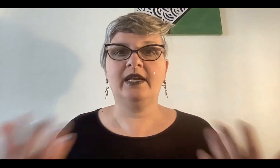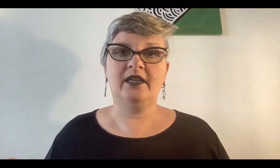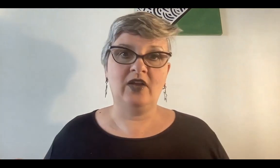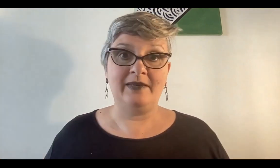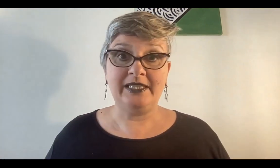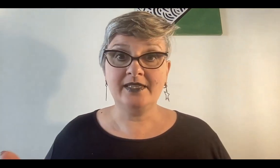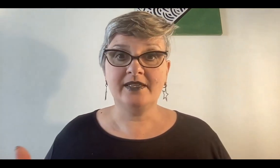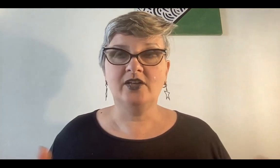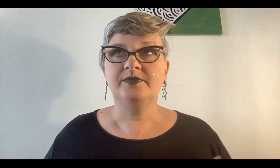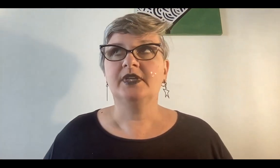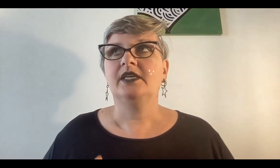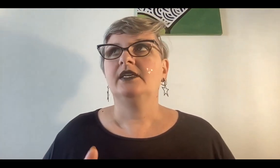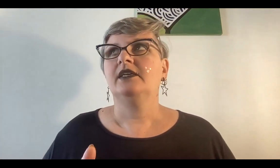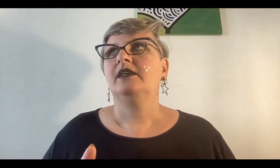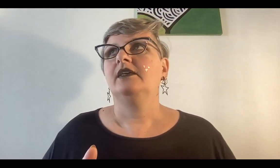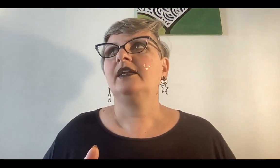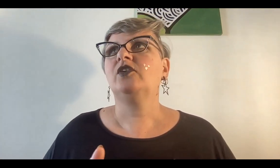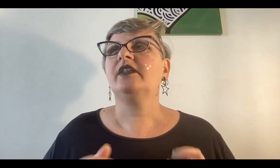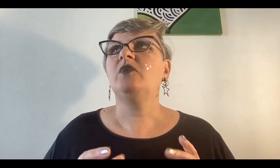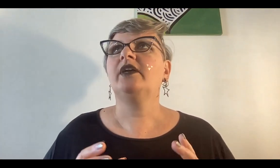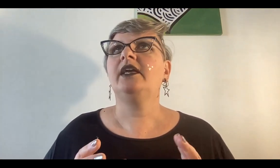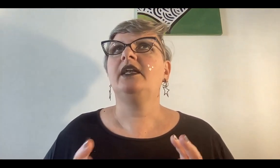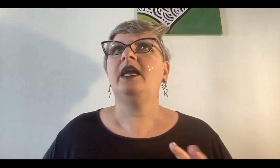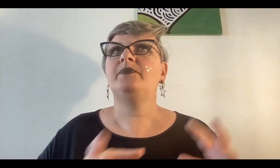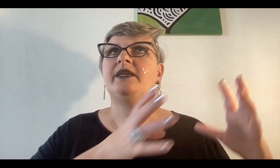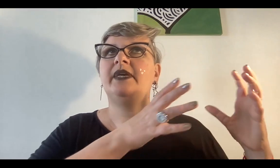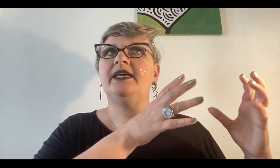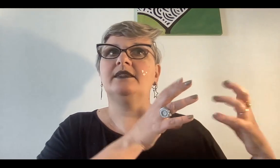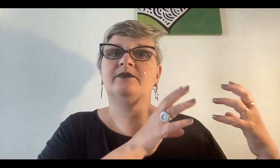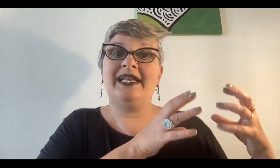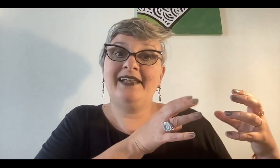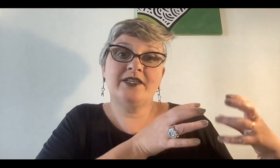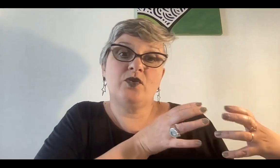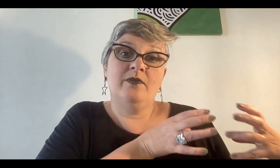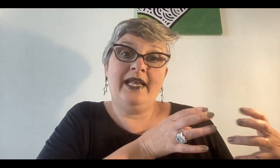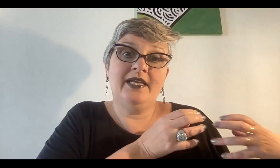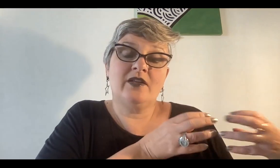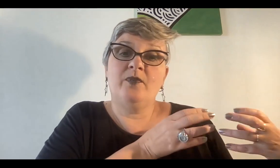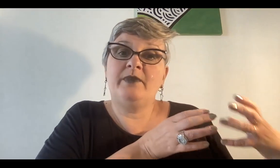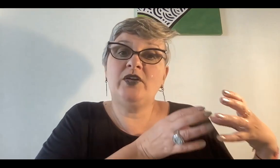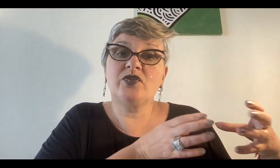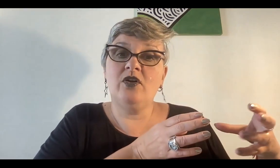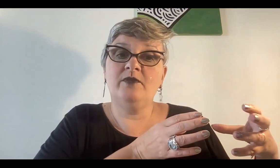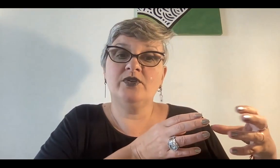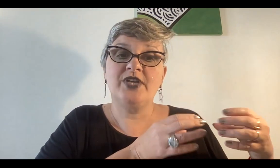lugar de lo alimenticio, recordemos que las primeras manadas humanas, los primeros homos,